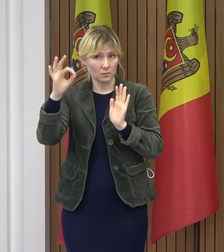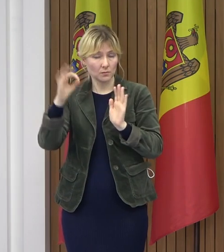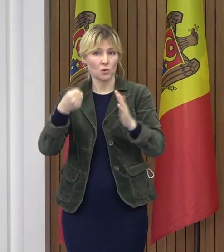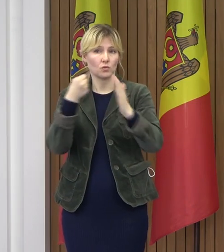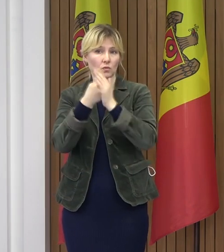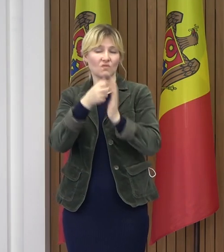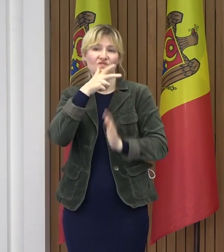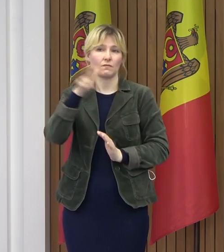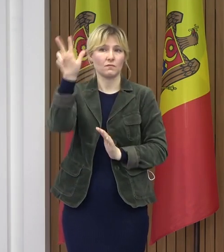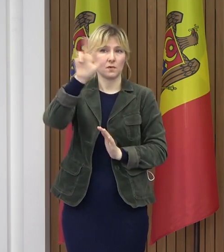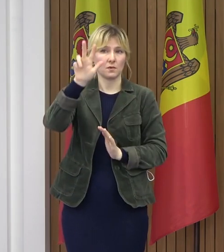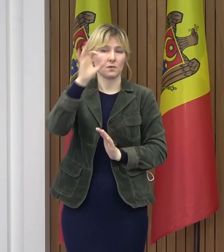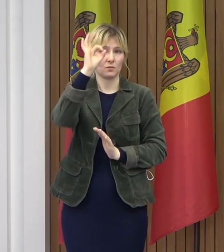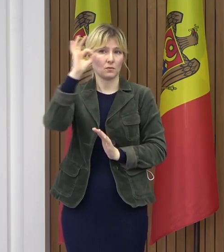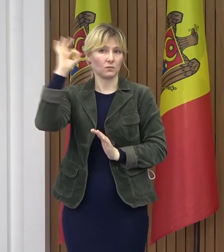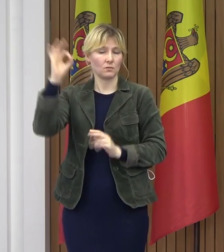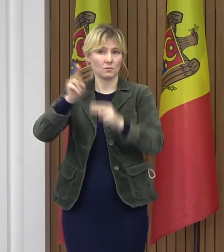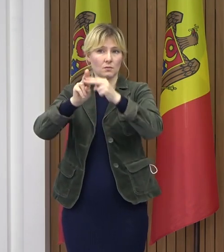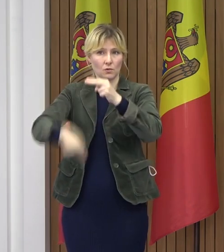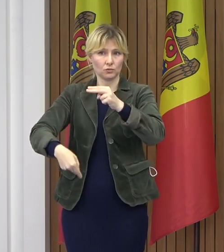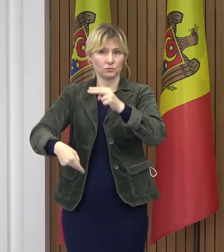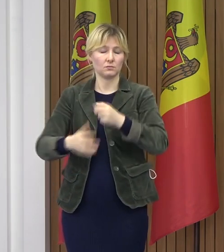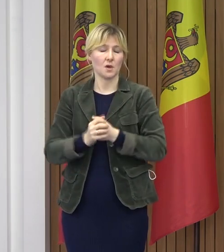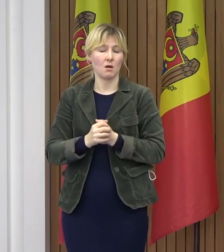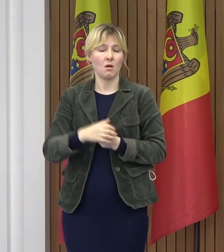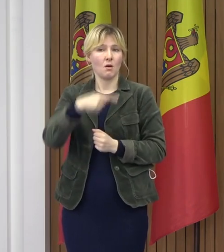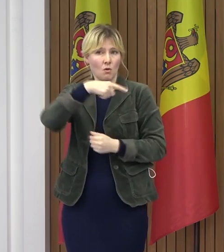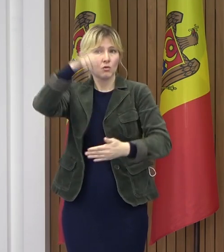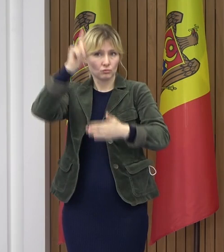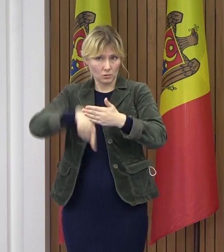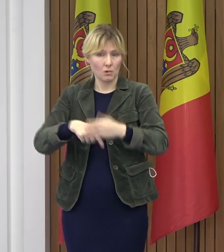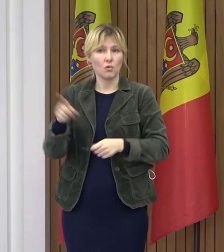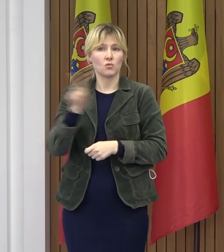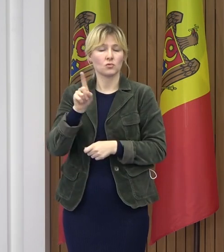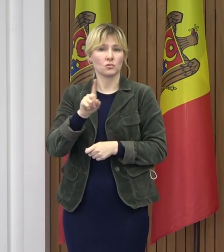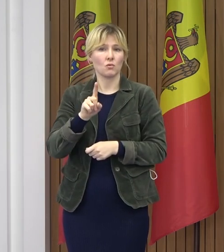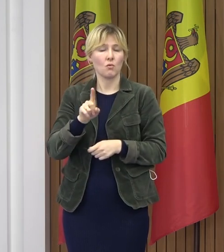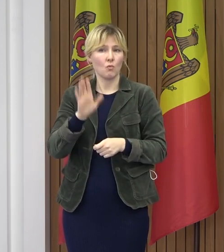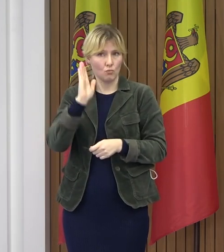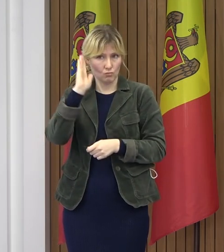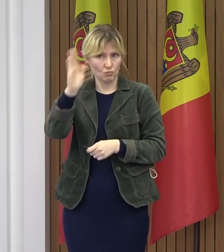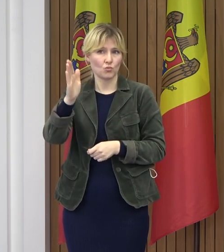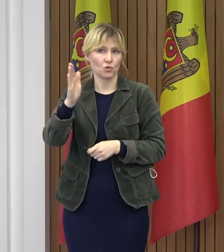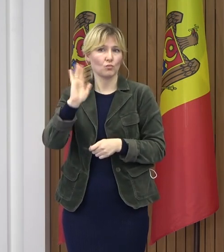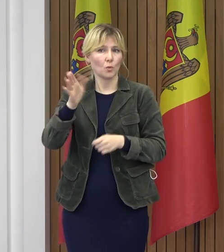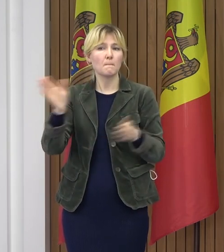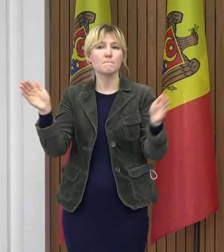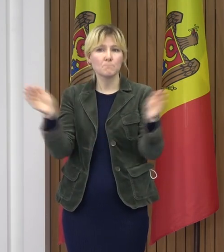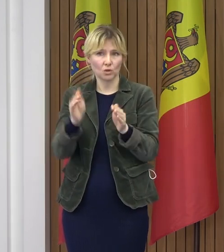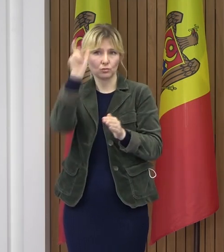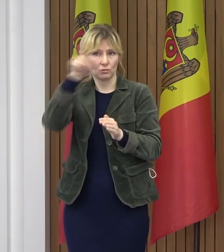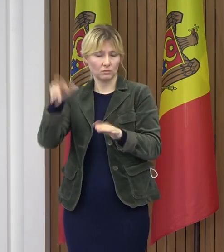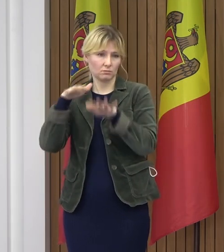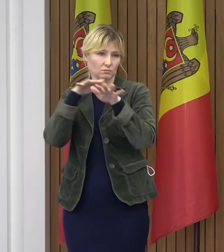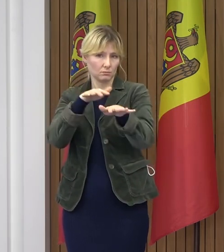15.00. Acțiunea care, după noi, iarăși, va permite o degajare a fluxului de